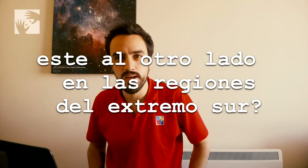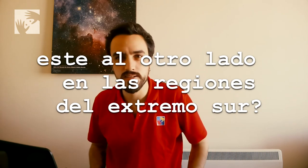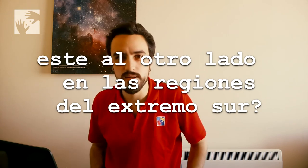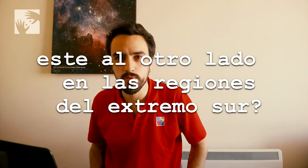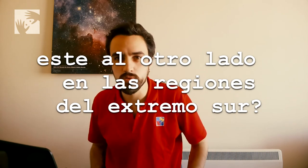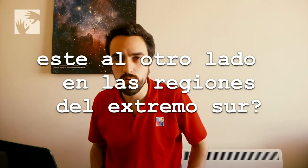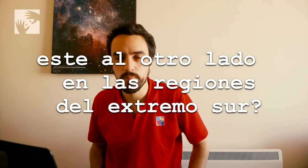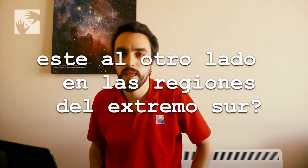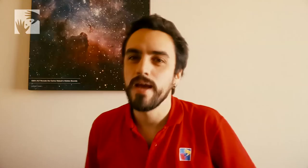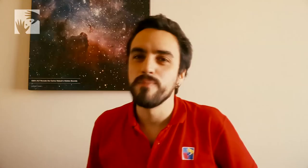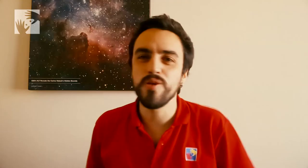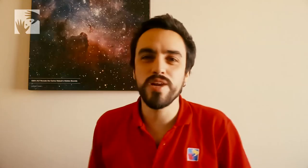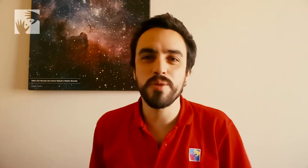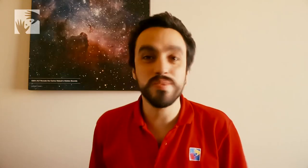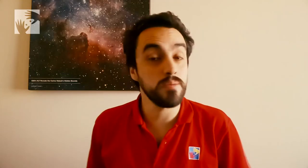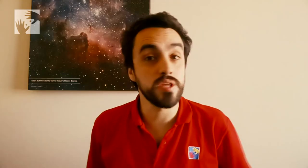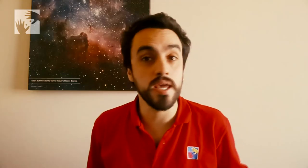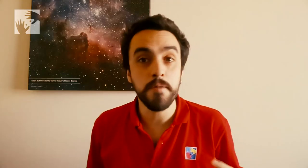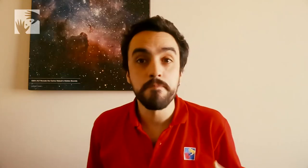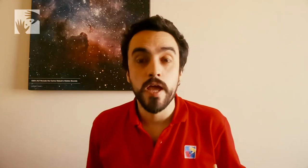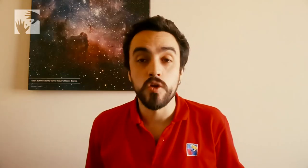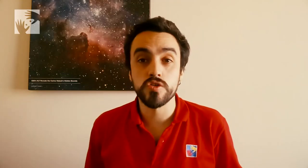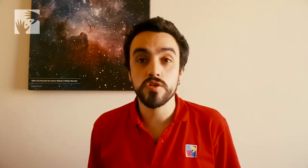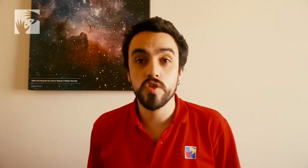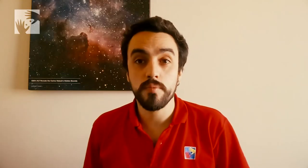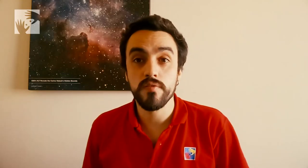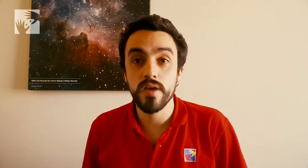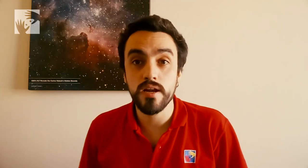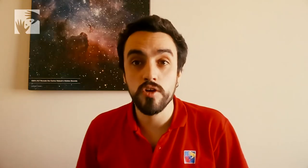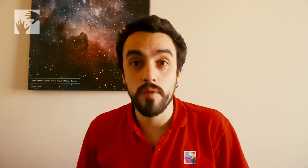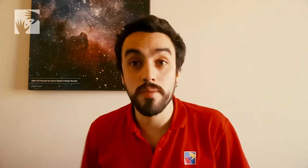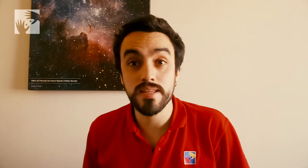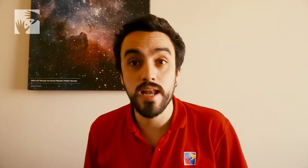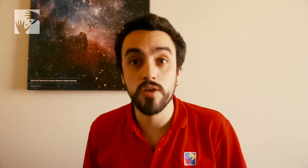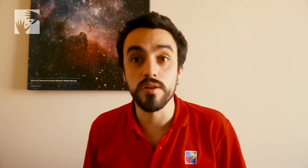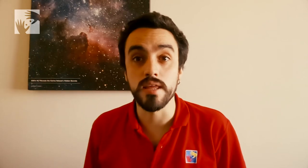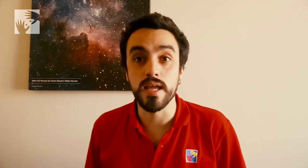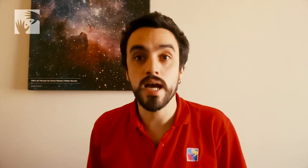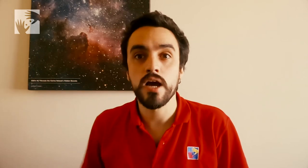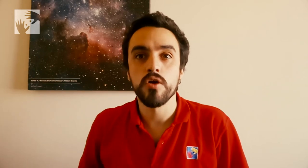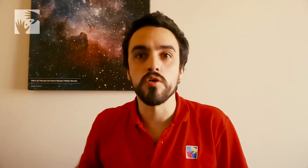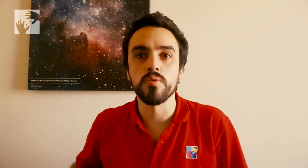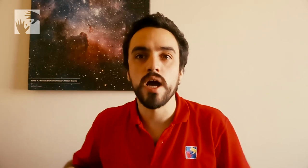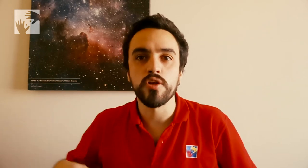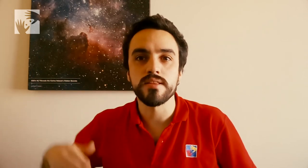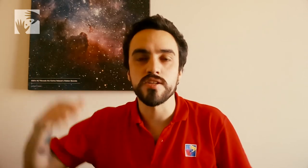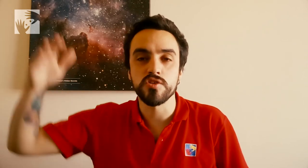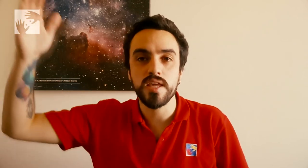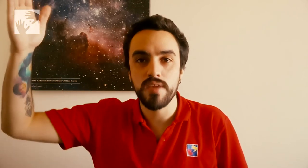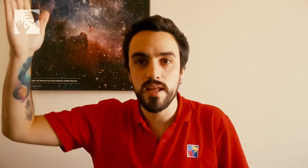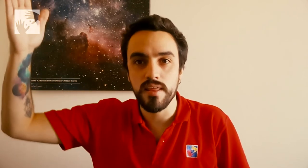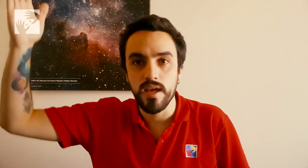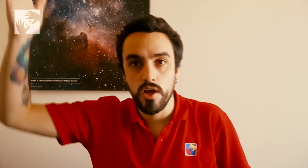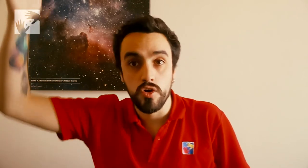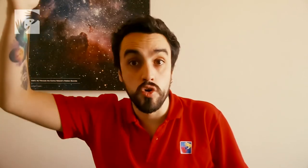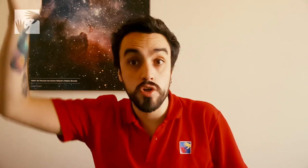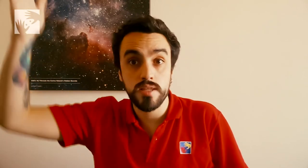del extremo sur? Muy buena pregunta porque nosotros solemos ver normalmente la cordillera con una orientación que viene de norte